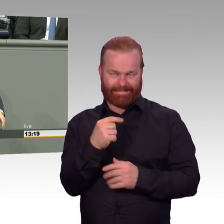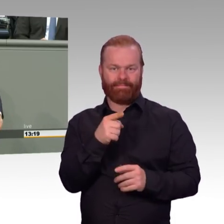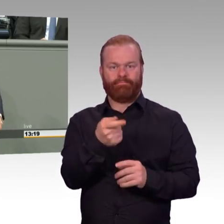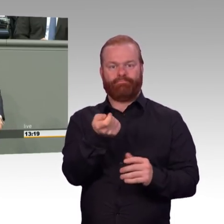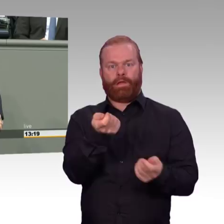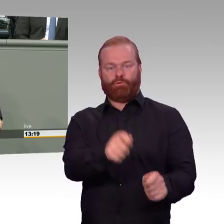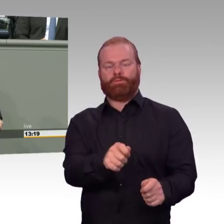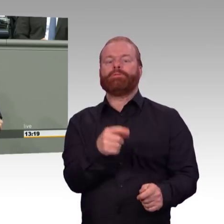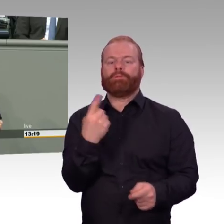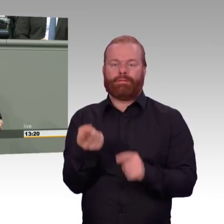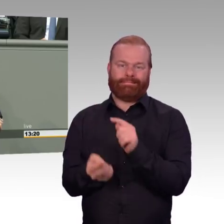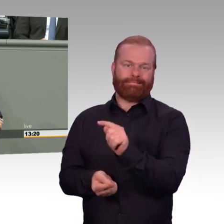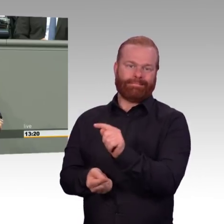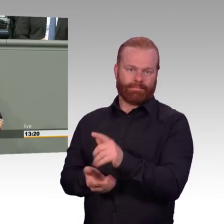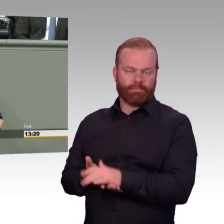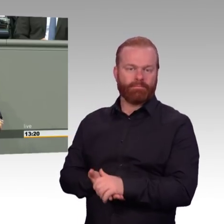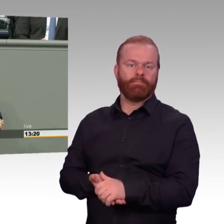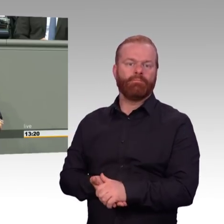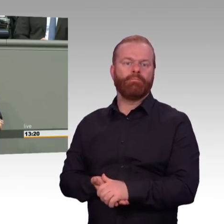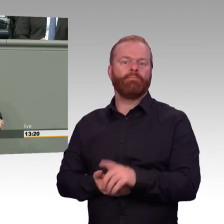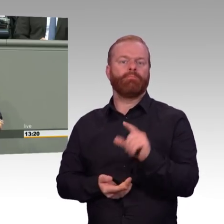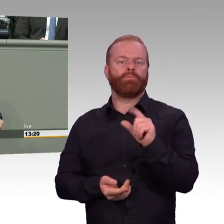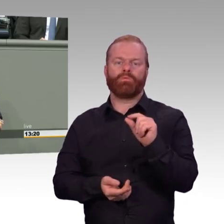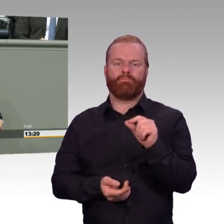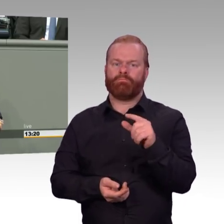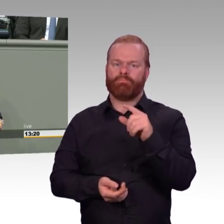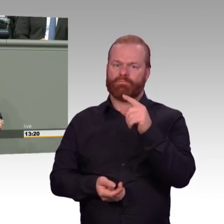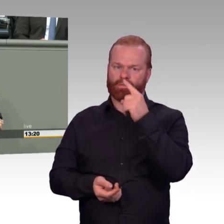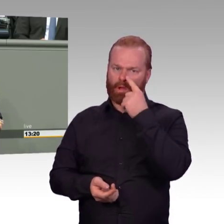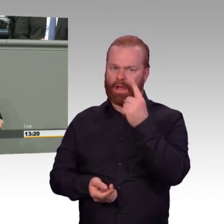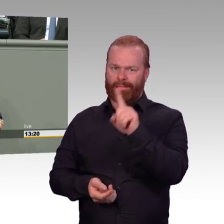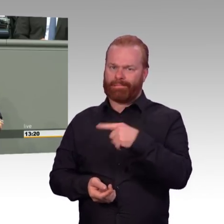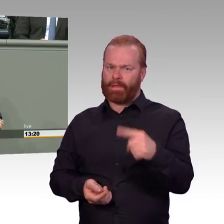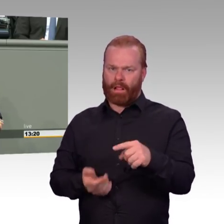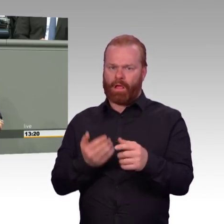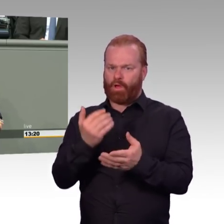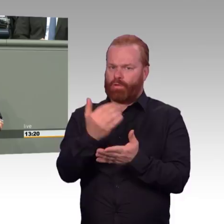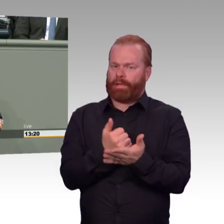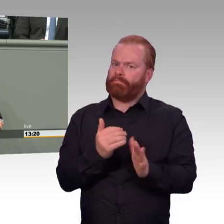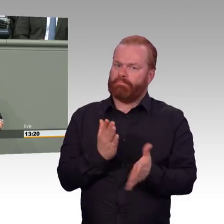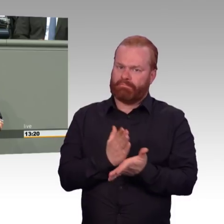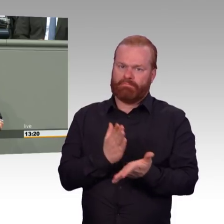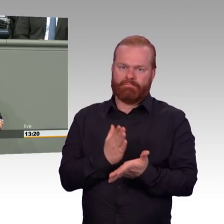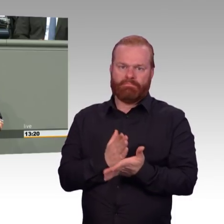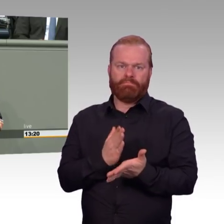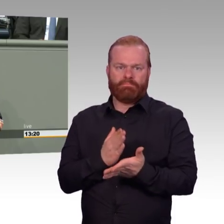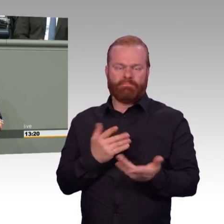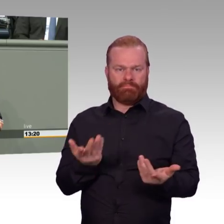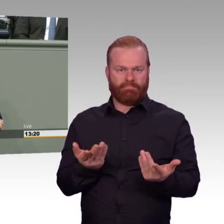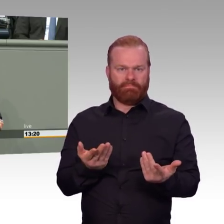IPCC. Und Grundlage ist der sogenannte Equilibrium Sensitive Climate Sensitive von 3